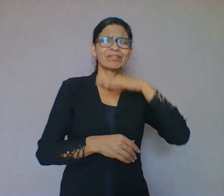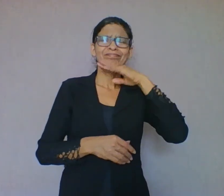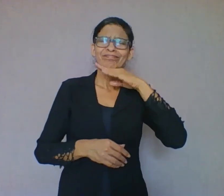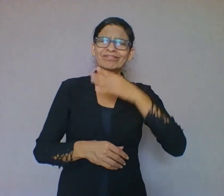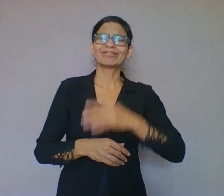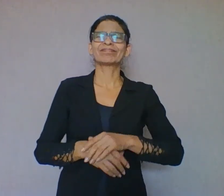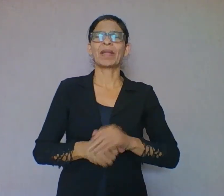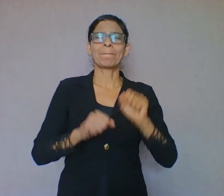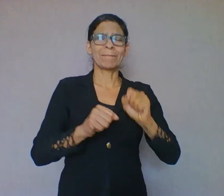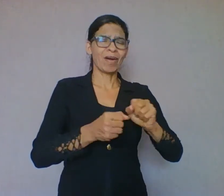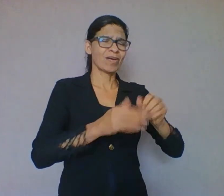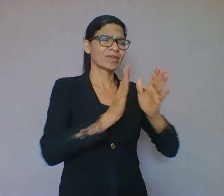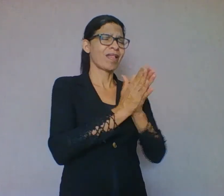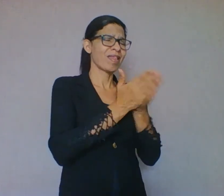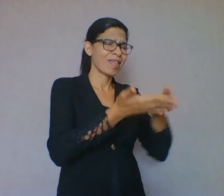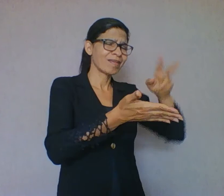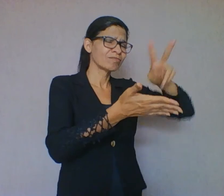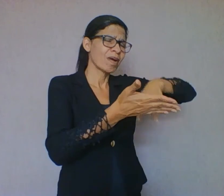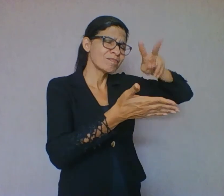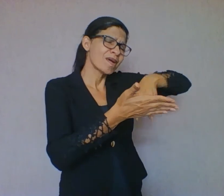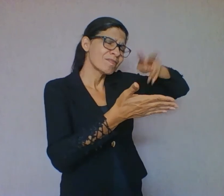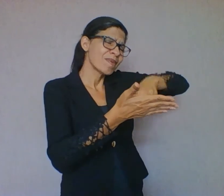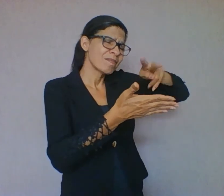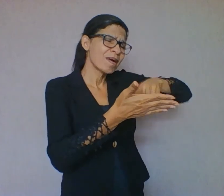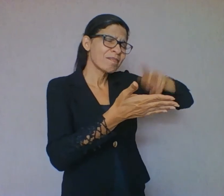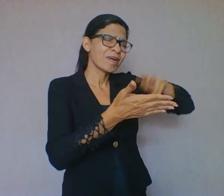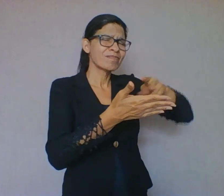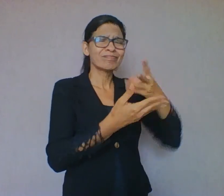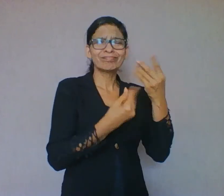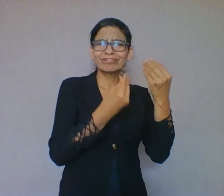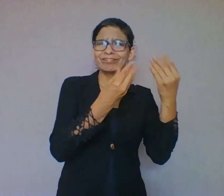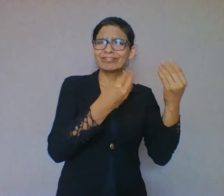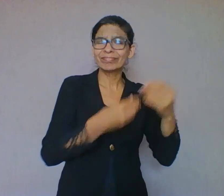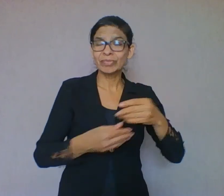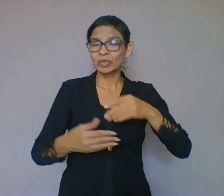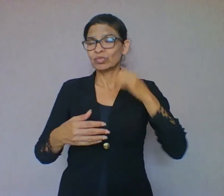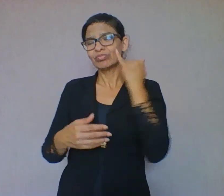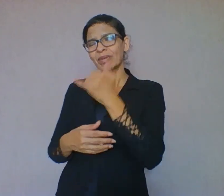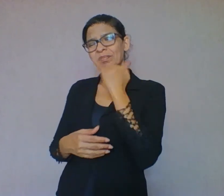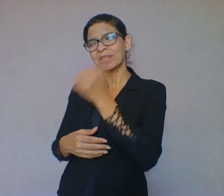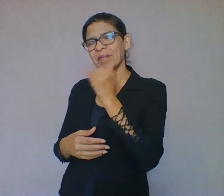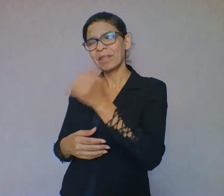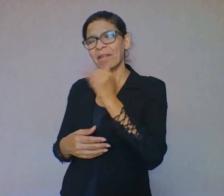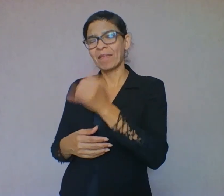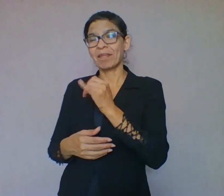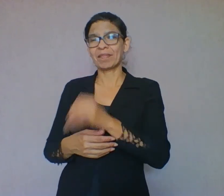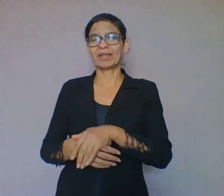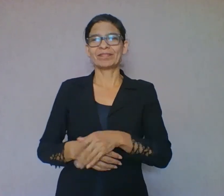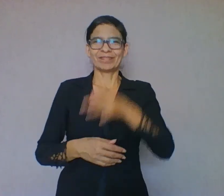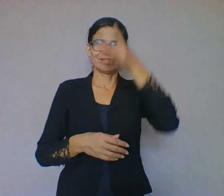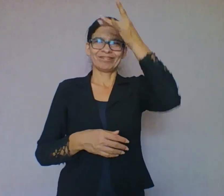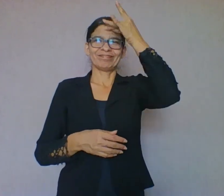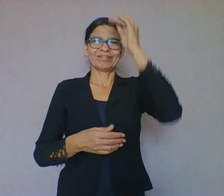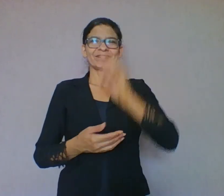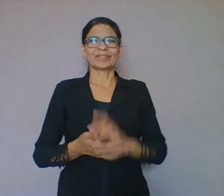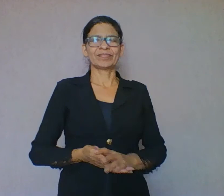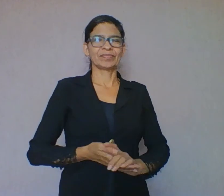Repita a leitura do mesmo livro diversas vezes. Oitavo, leve-o para explorar as bibliotecas e